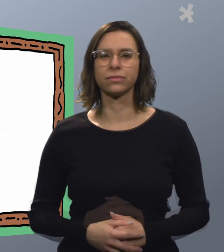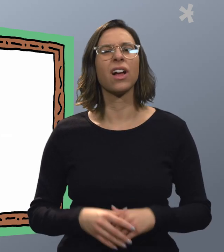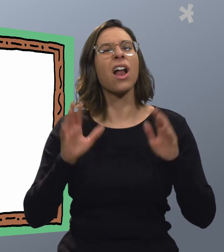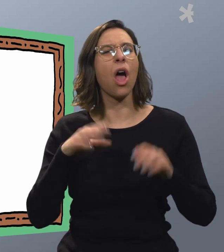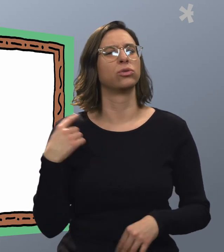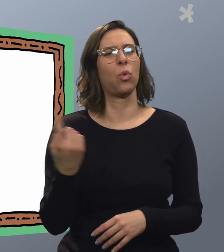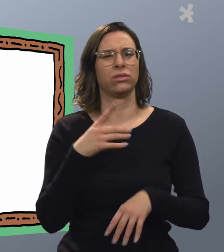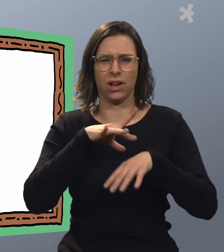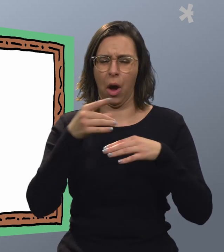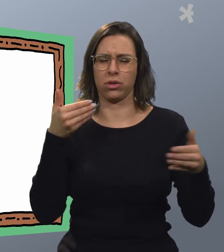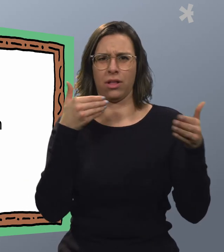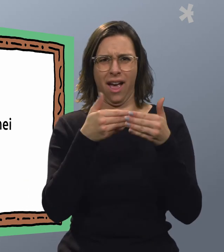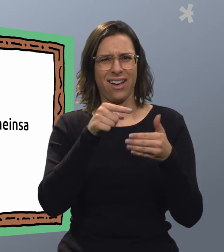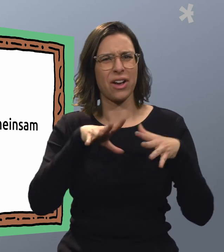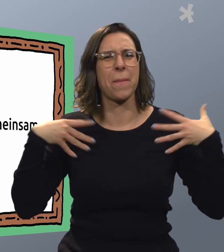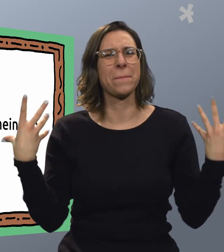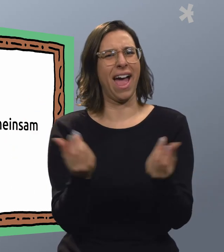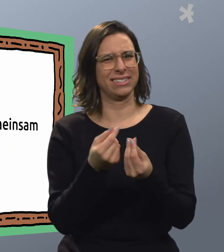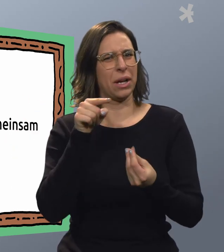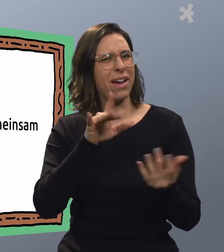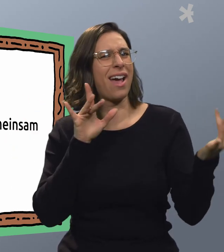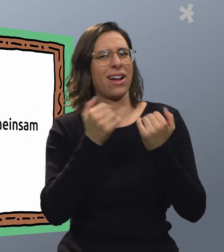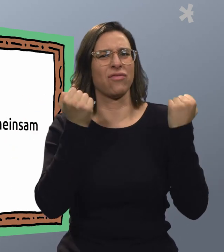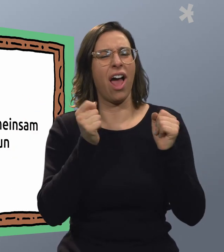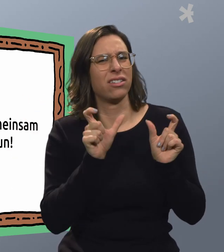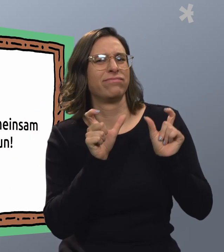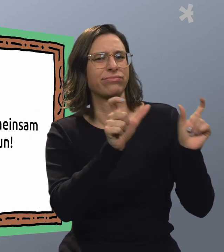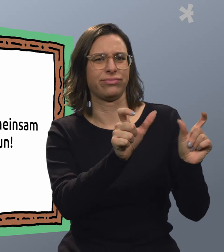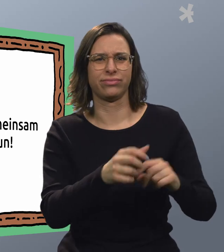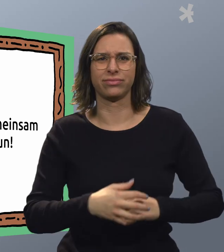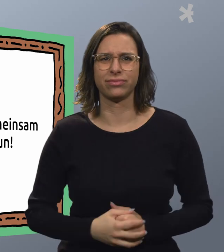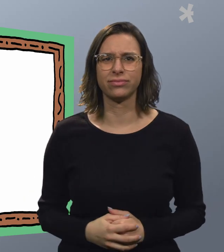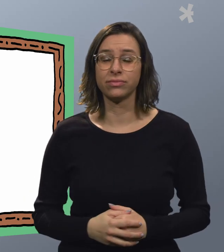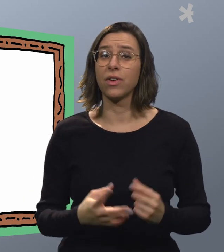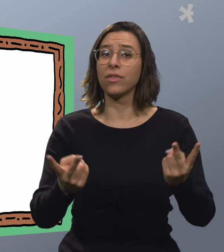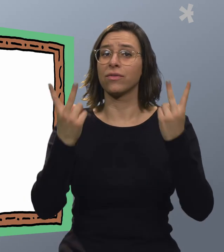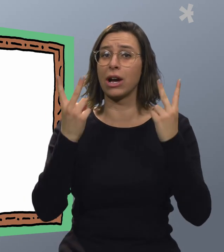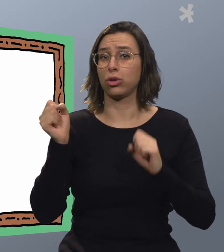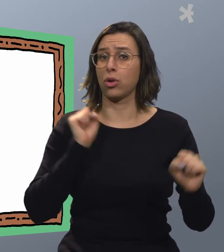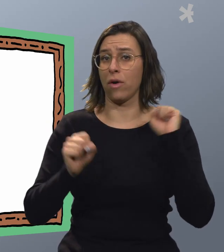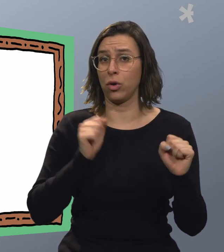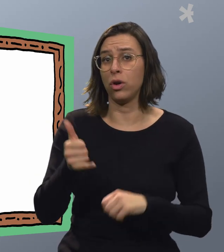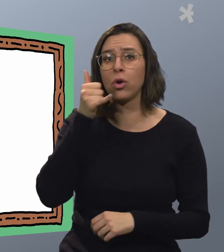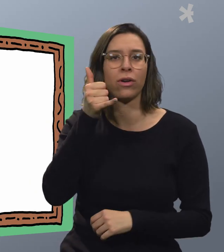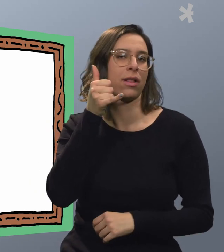Lasst uns hautnah und gemeinsam etwas gegen Gewalt tun. Wichtige